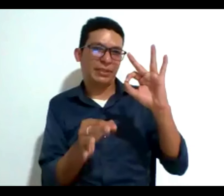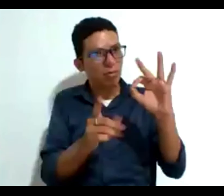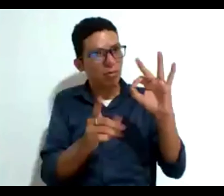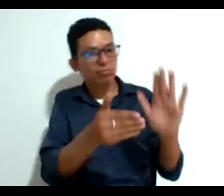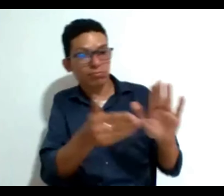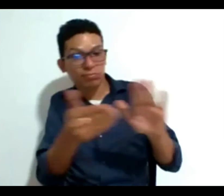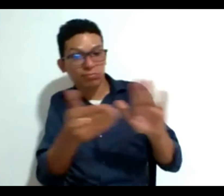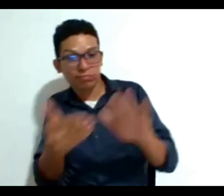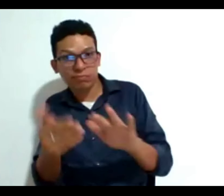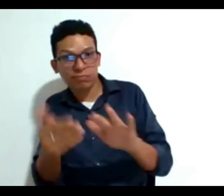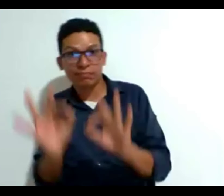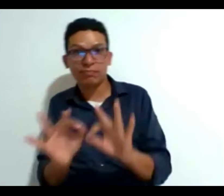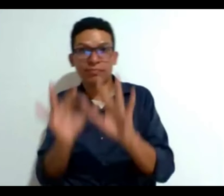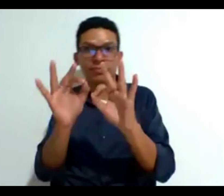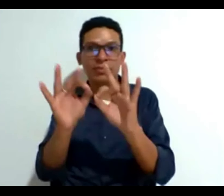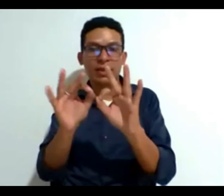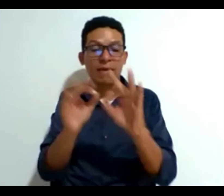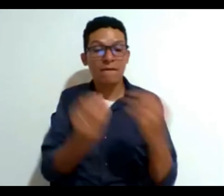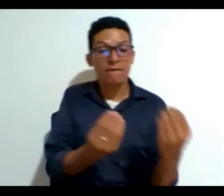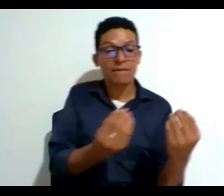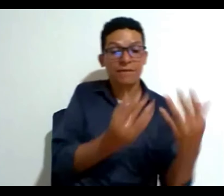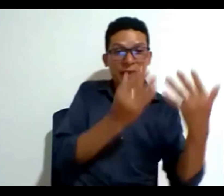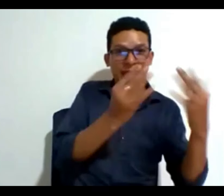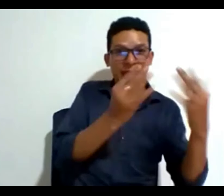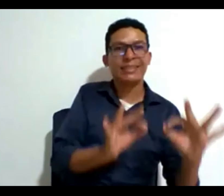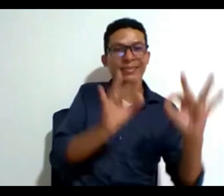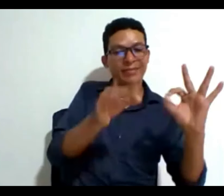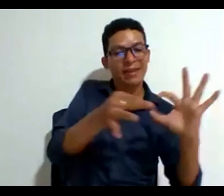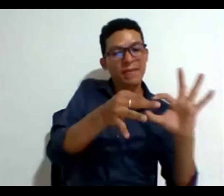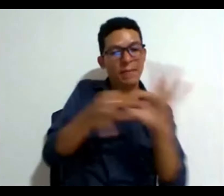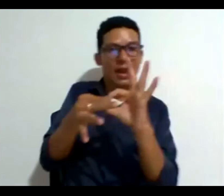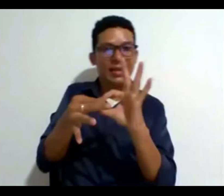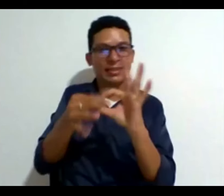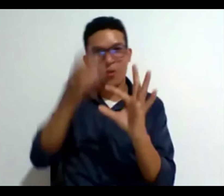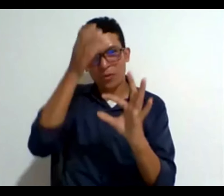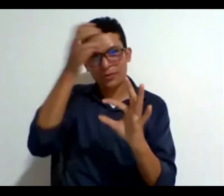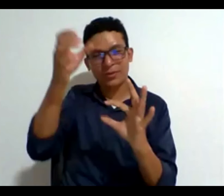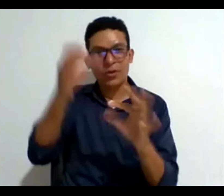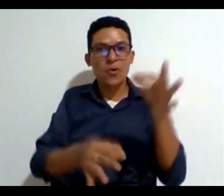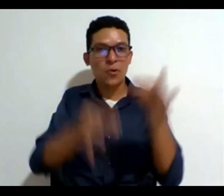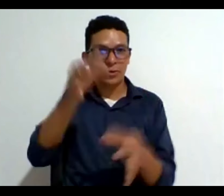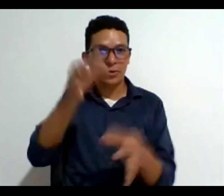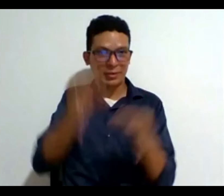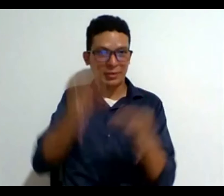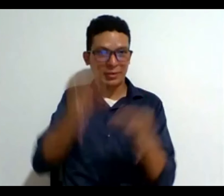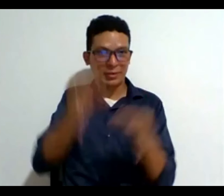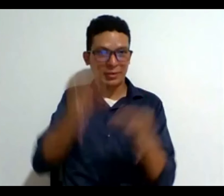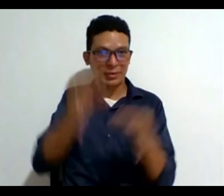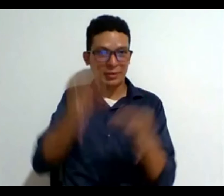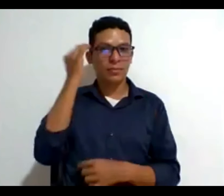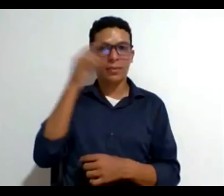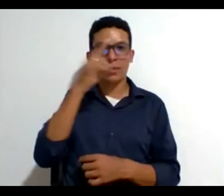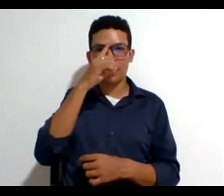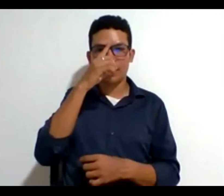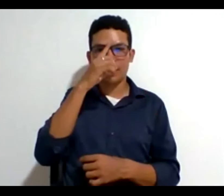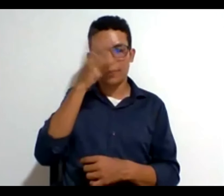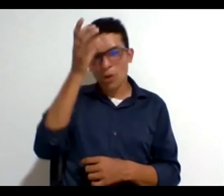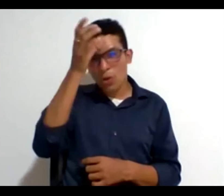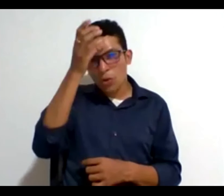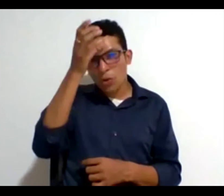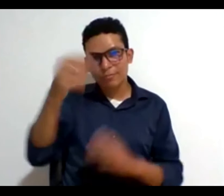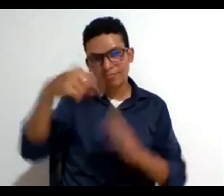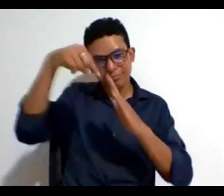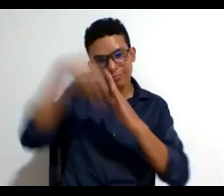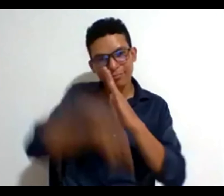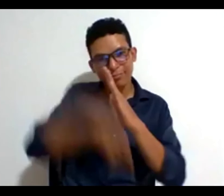enmarcada en lo que es la vida digna en lo que es el concepto de justicia como tal ya metiéndonos con estos conceptos en la